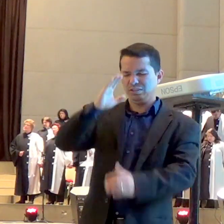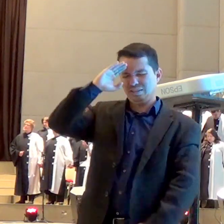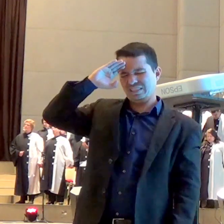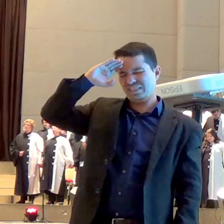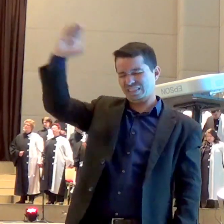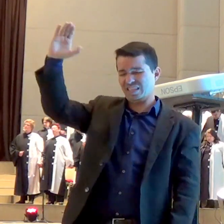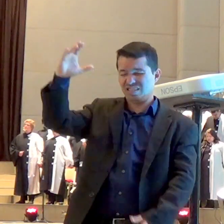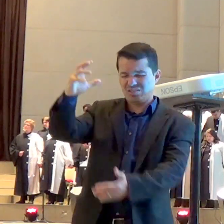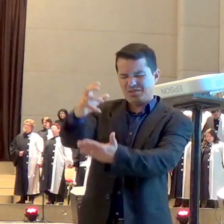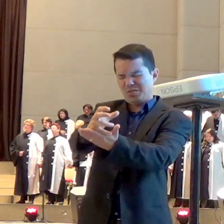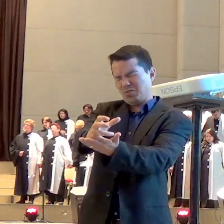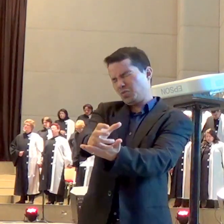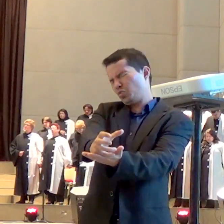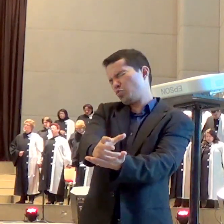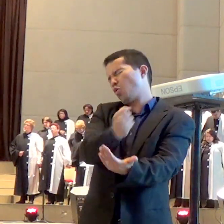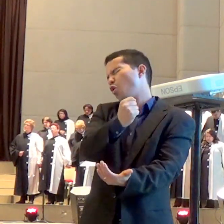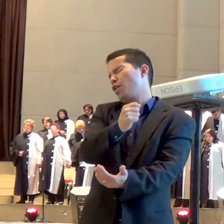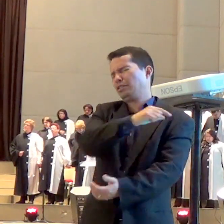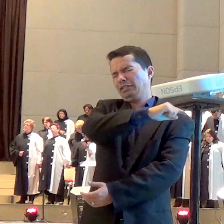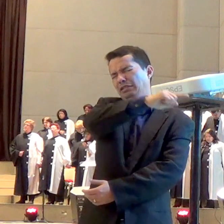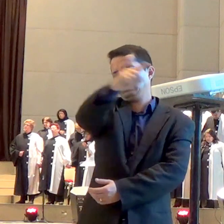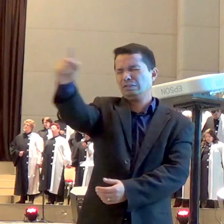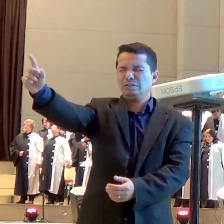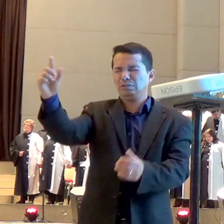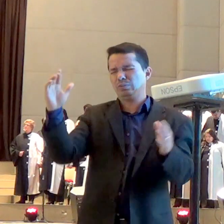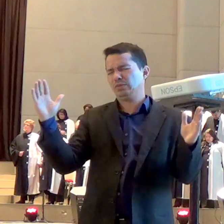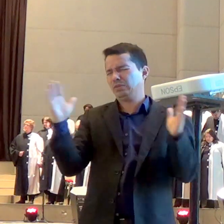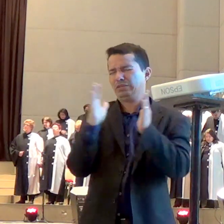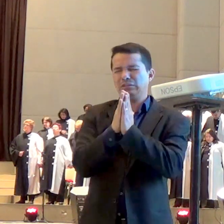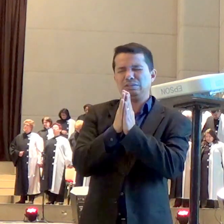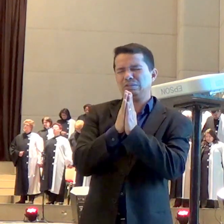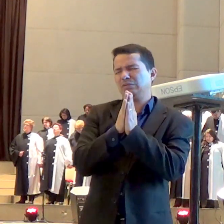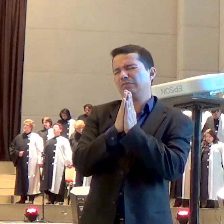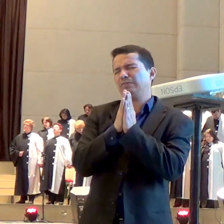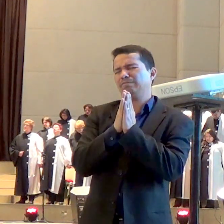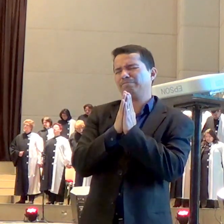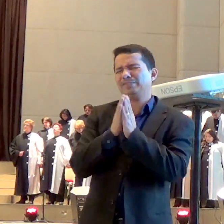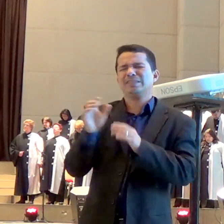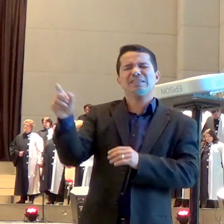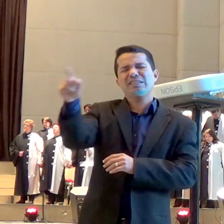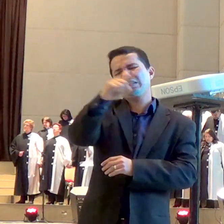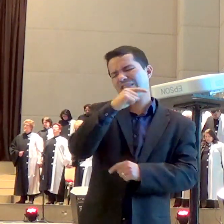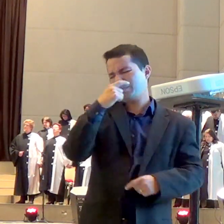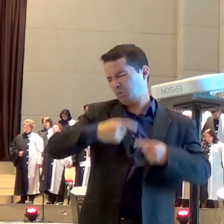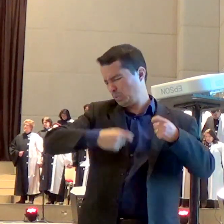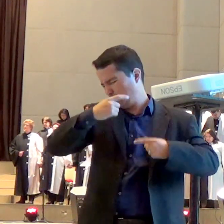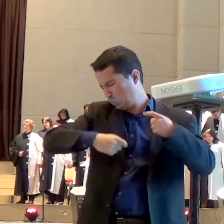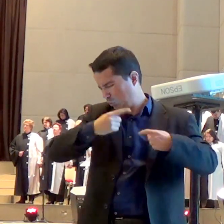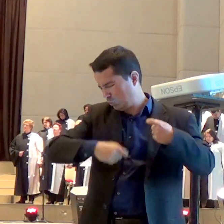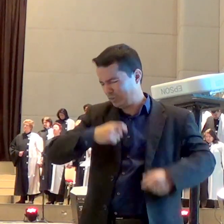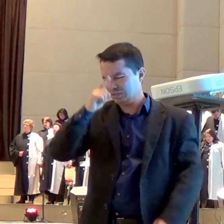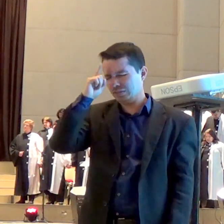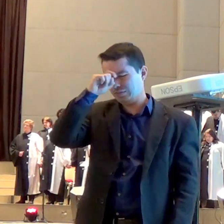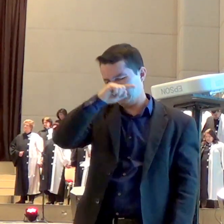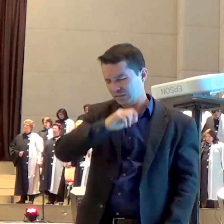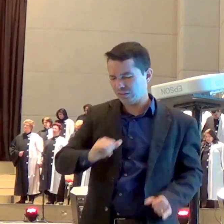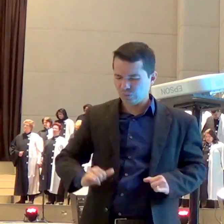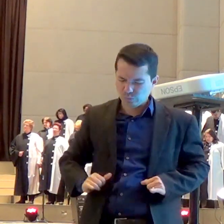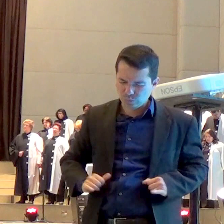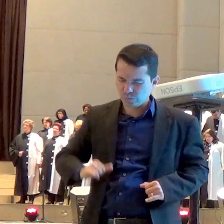e começa a determinar aos teus anjos que sejam enviados cheios da